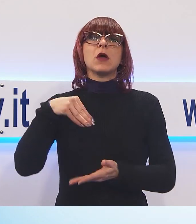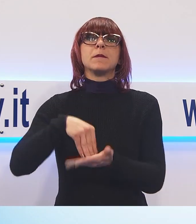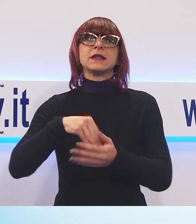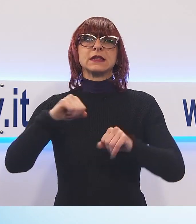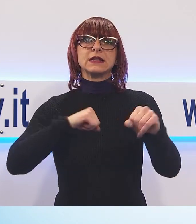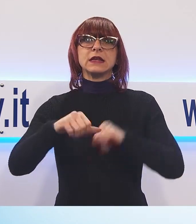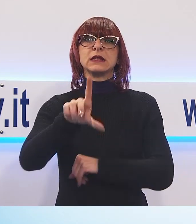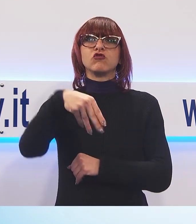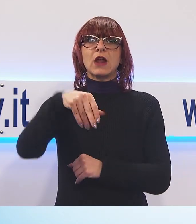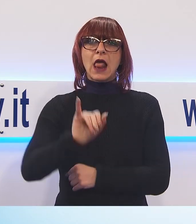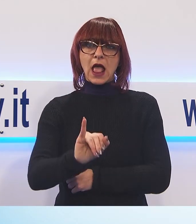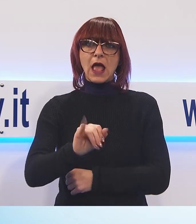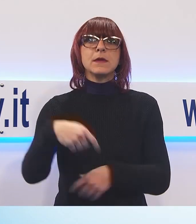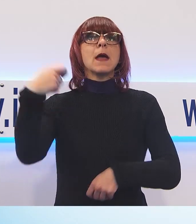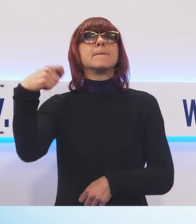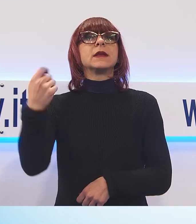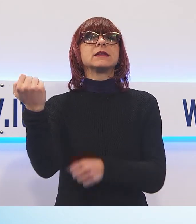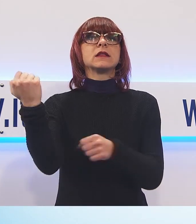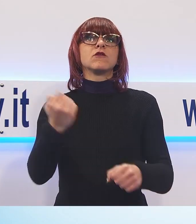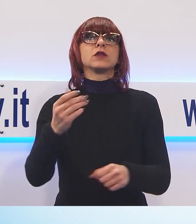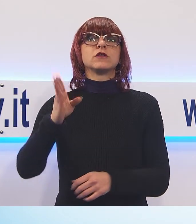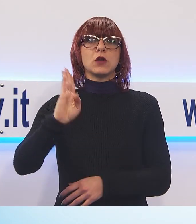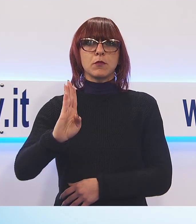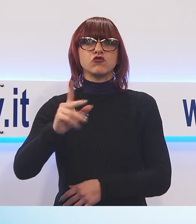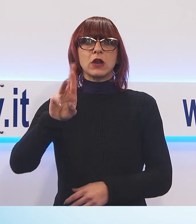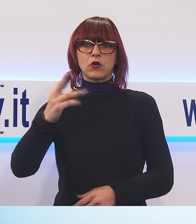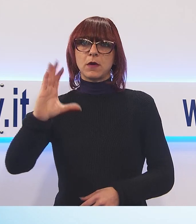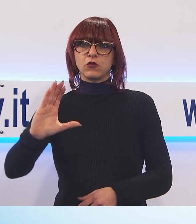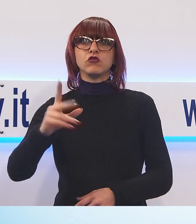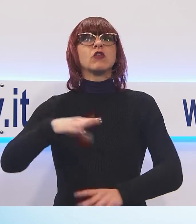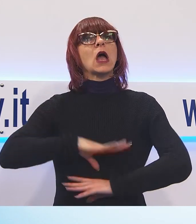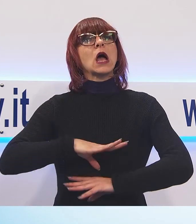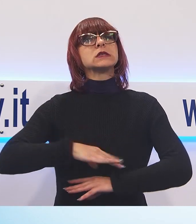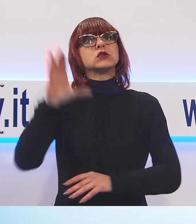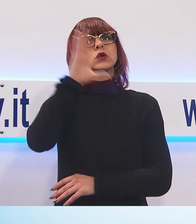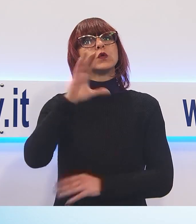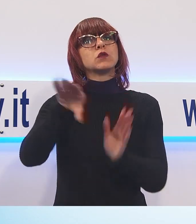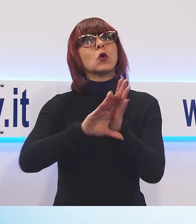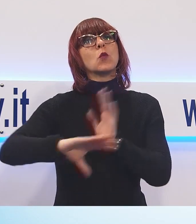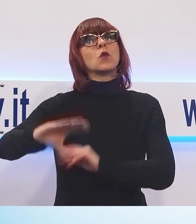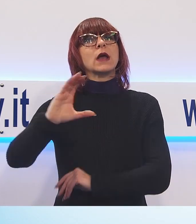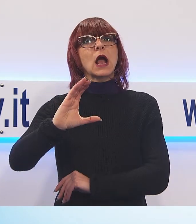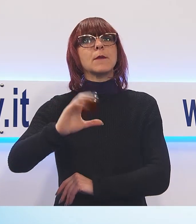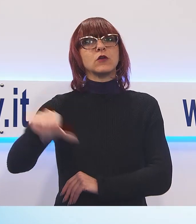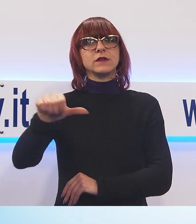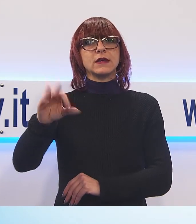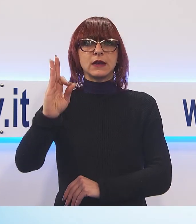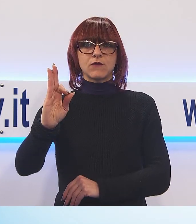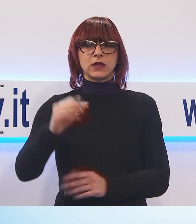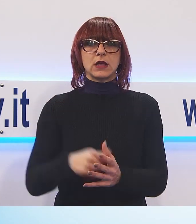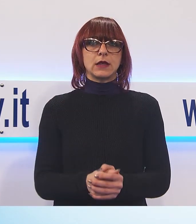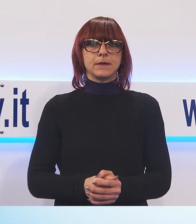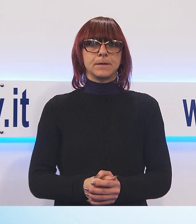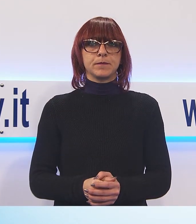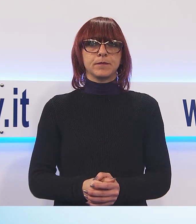presidente di Fondazione Palazzo Boccella, Romano Citti e dall'assessore al turismo del comune di Capannori, Serena Frediani. L'eccellente